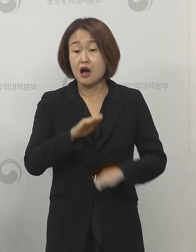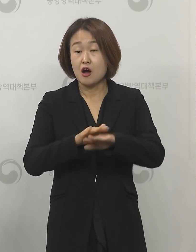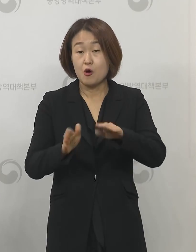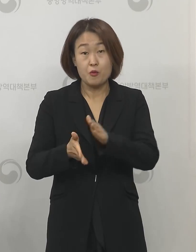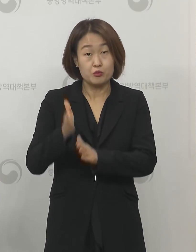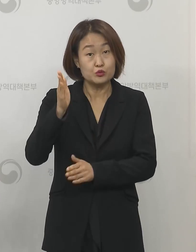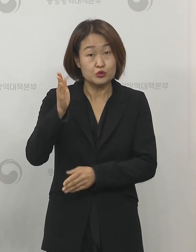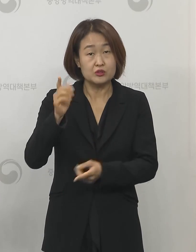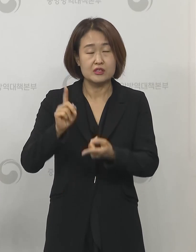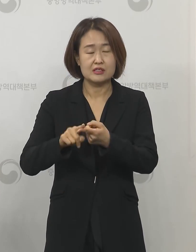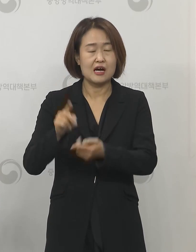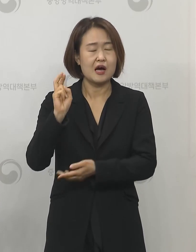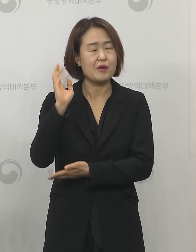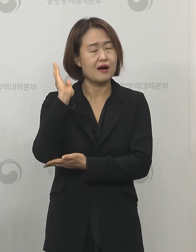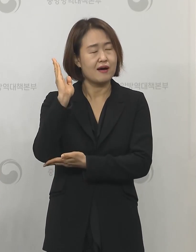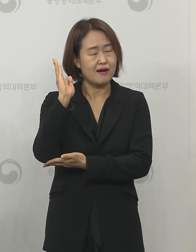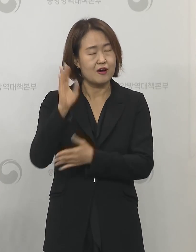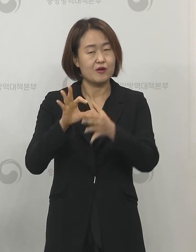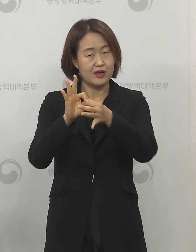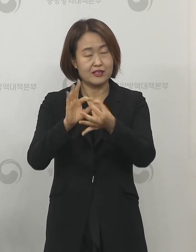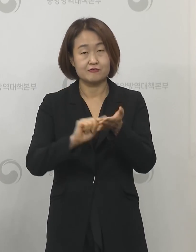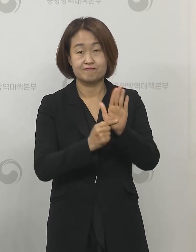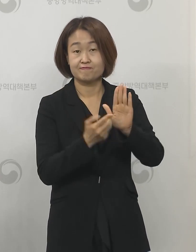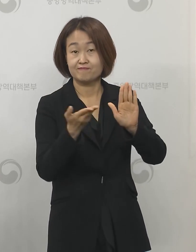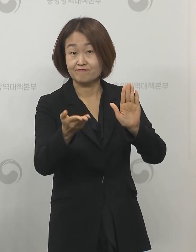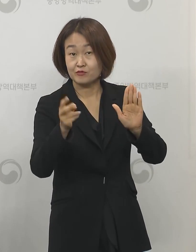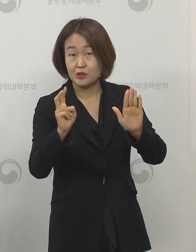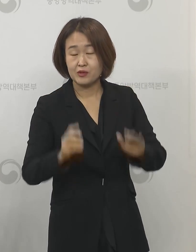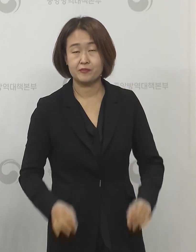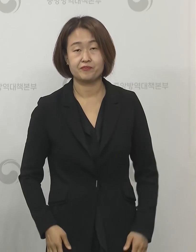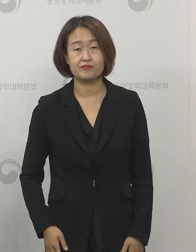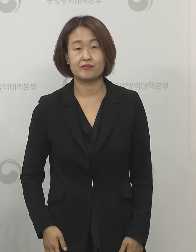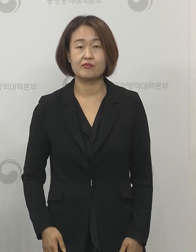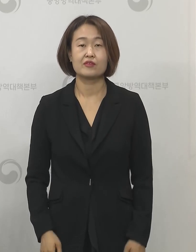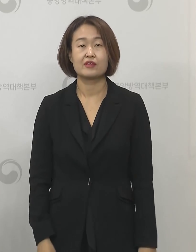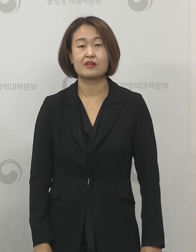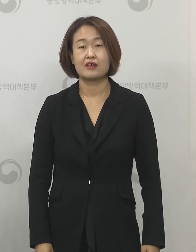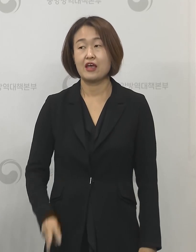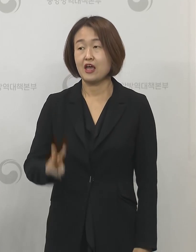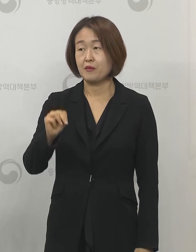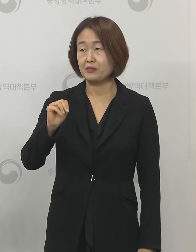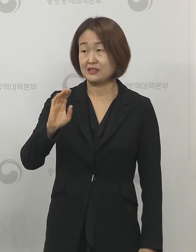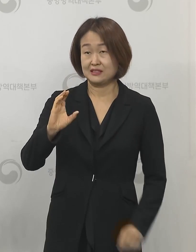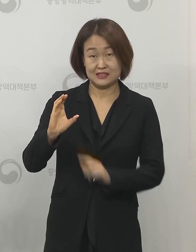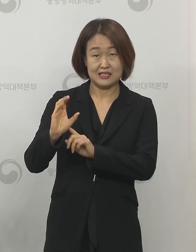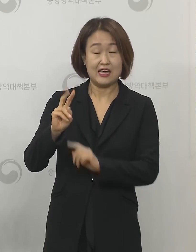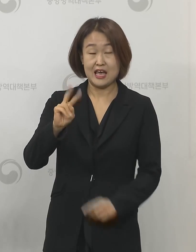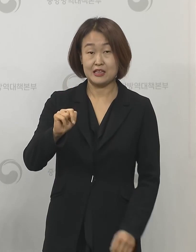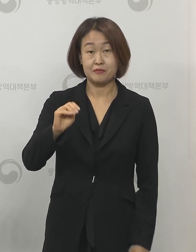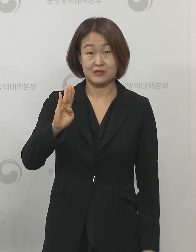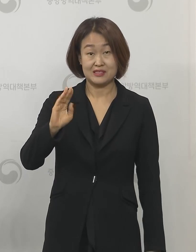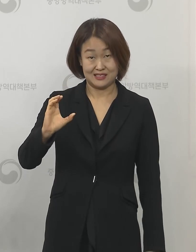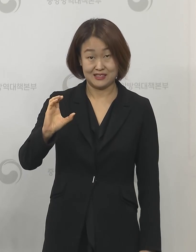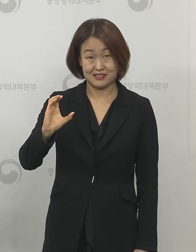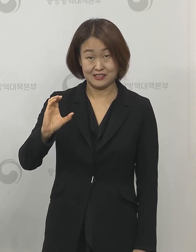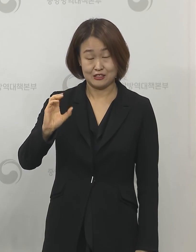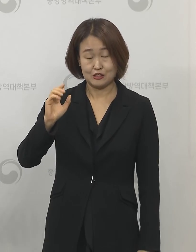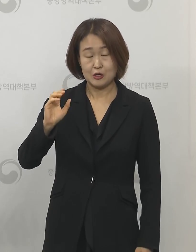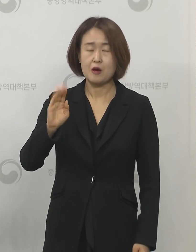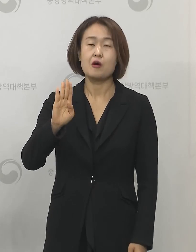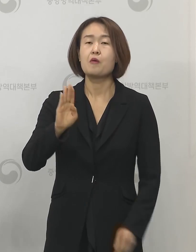예정입니다 네 다음 질문입니다 미국 nbc 방송국의 김성희 pd님 질문입니다